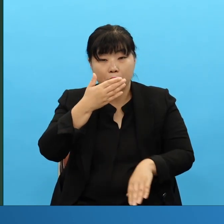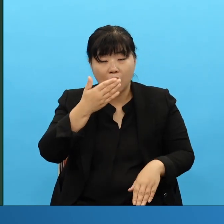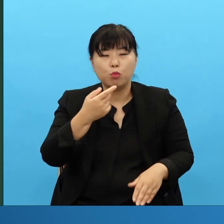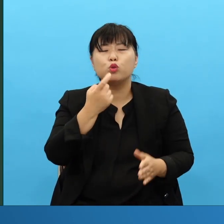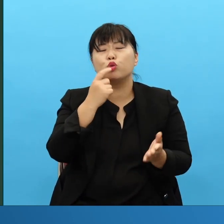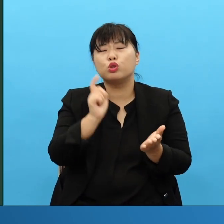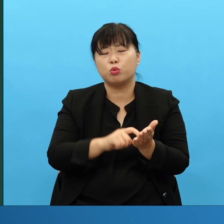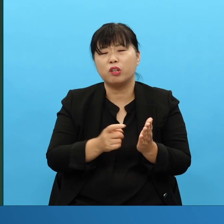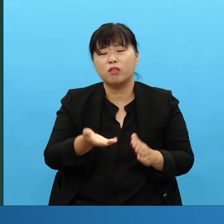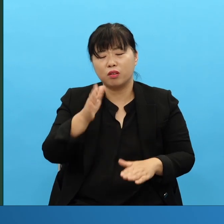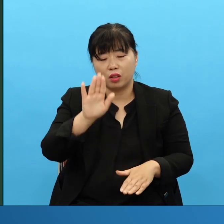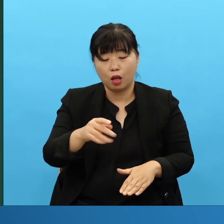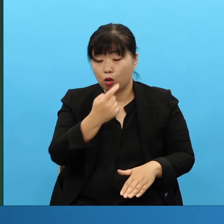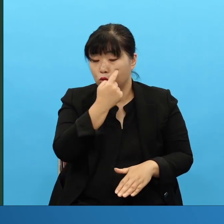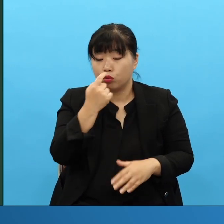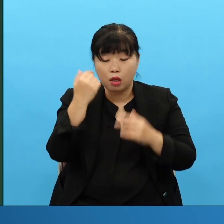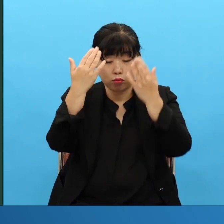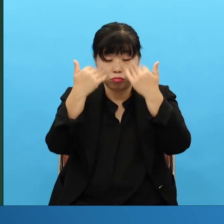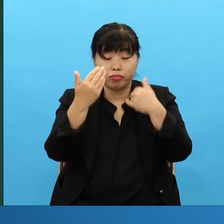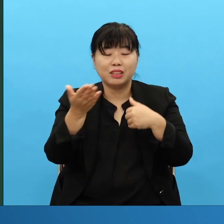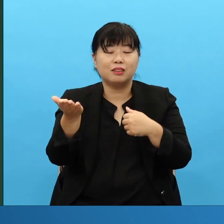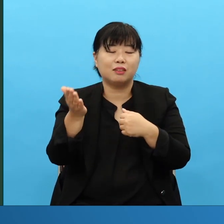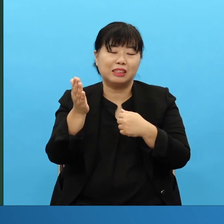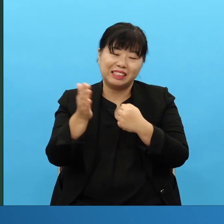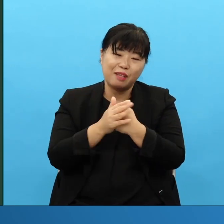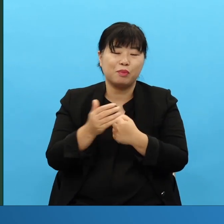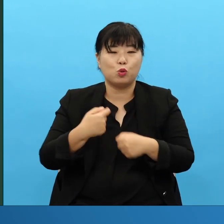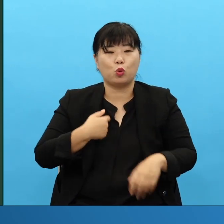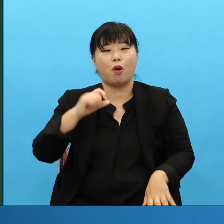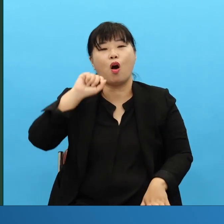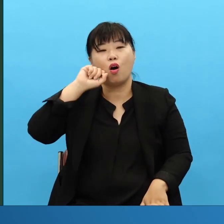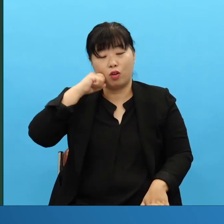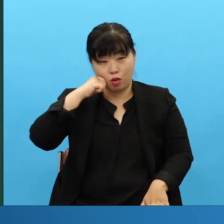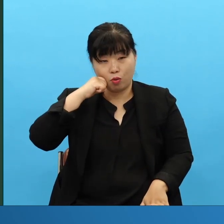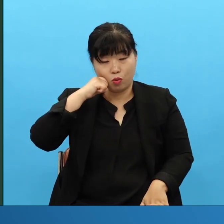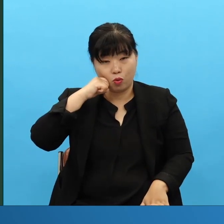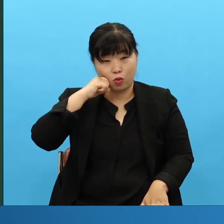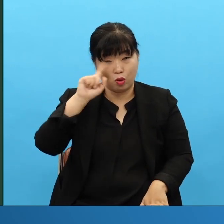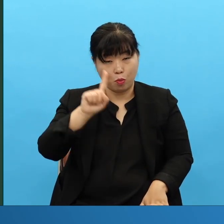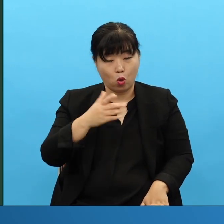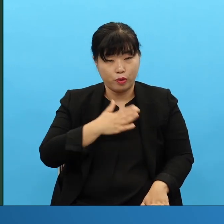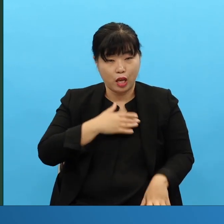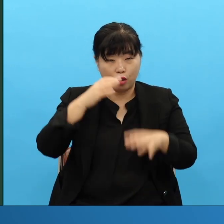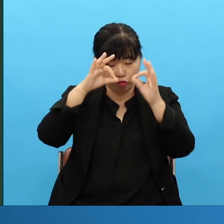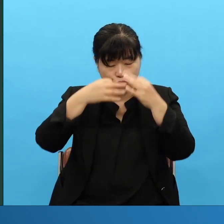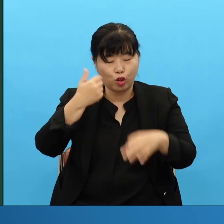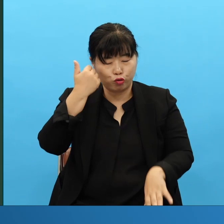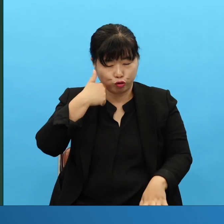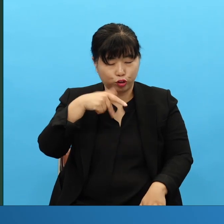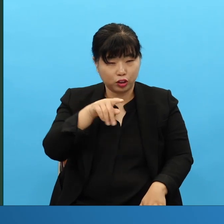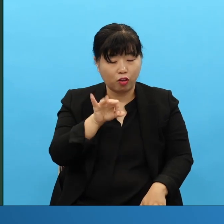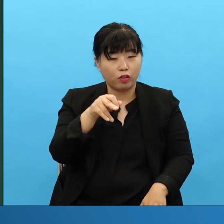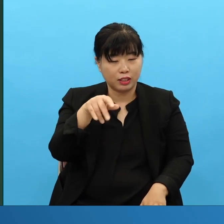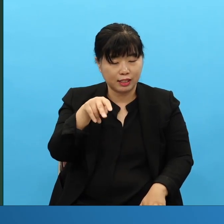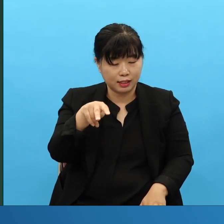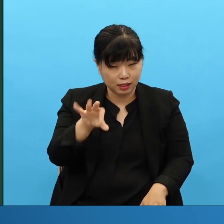거죠 그런데 여러분이 이걸 볼 수 있어야 전도자도 되고 사업도 할 수 있고 다 할 수가 있어요